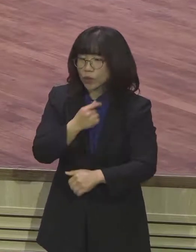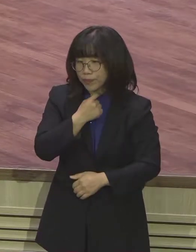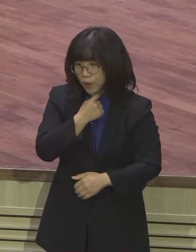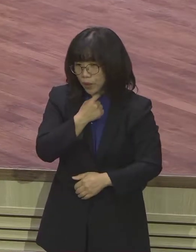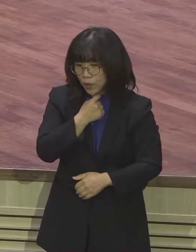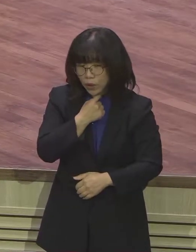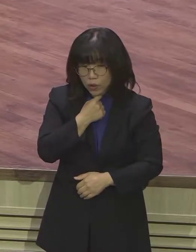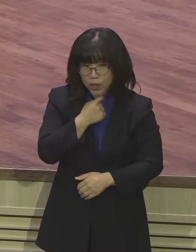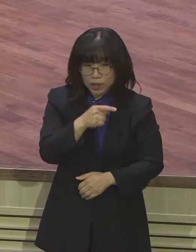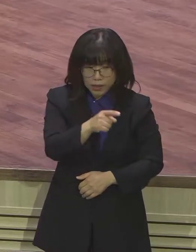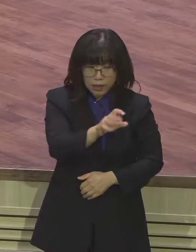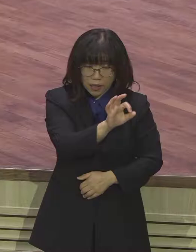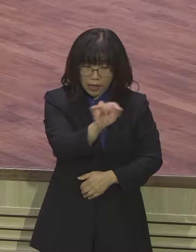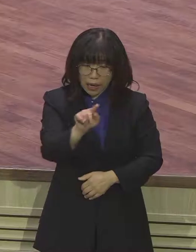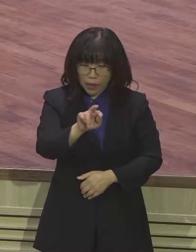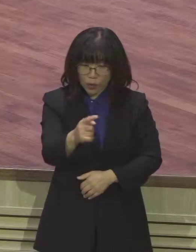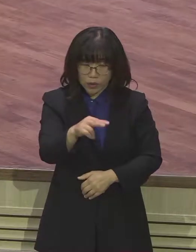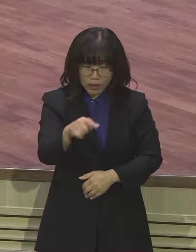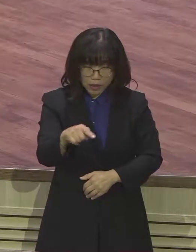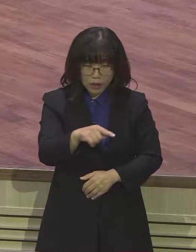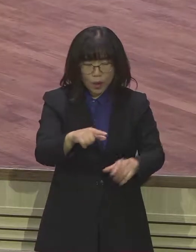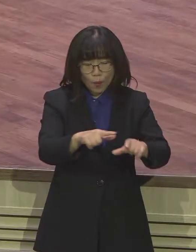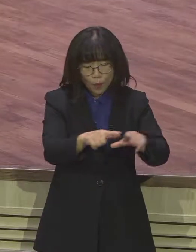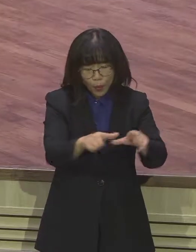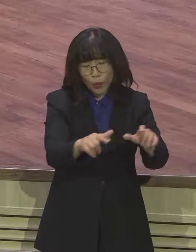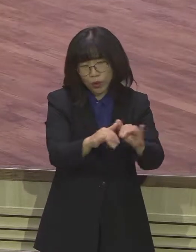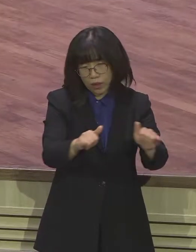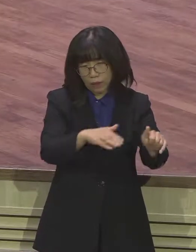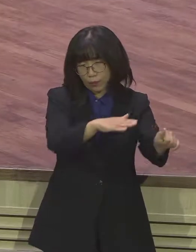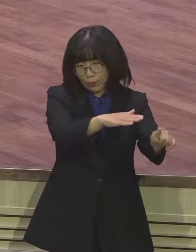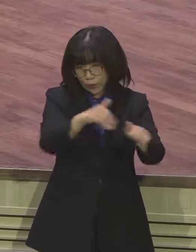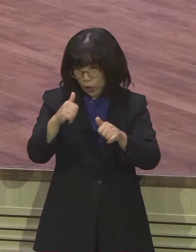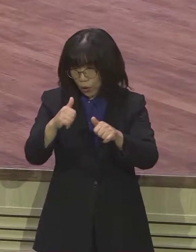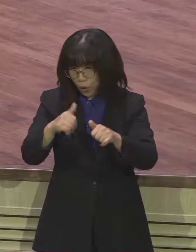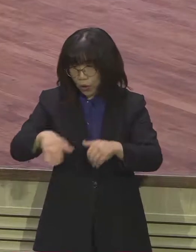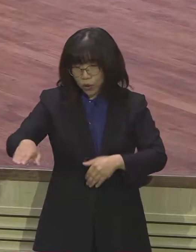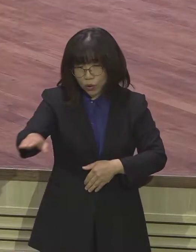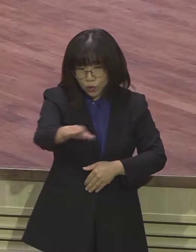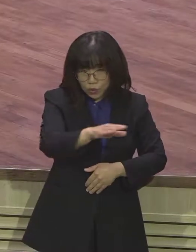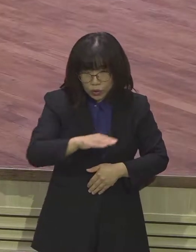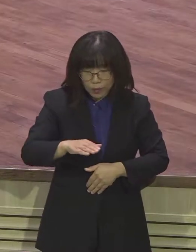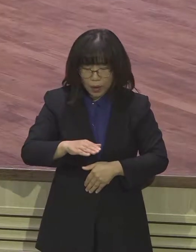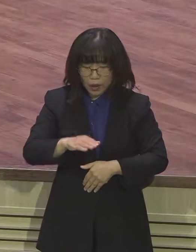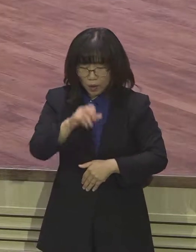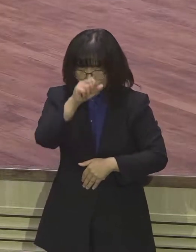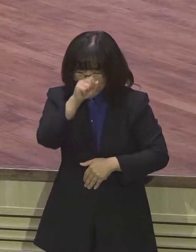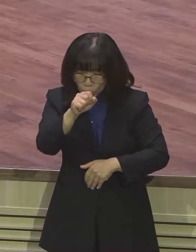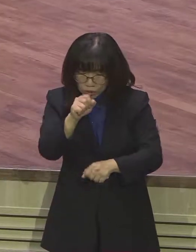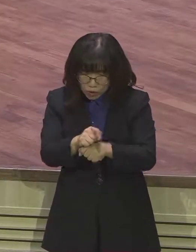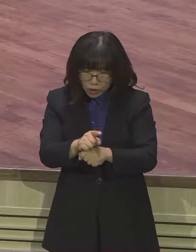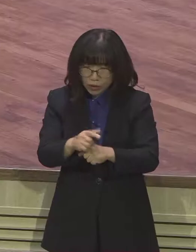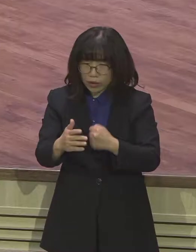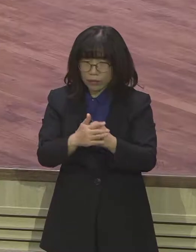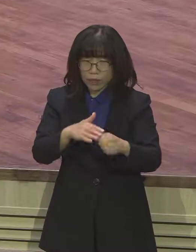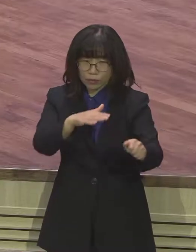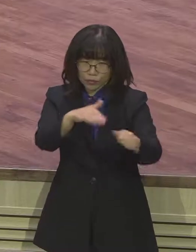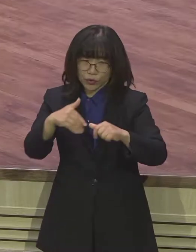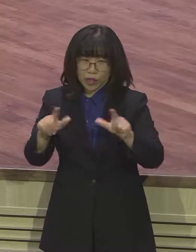하나님 불렀습니다 우리가 부신자보다 더 인격이 훌륭해서 덜 죄를 지어서가 아닙니다 어찌 보면 더 연약하고 부족한